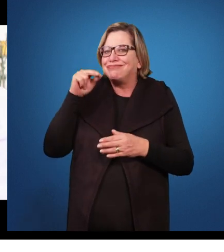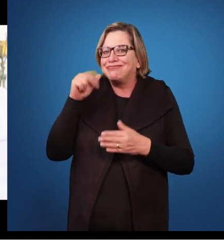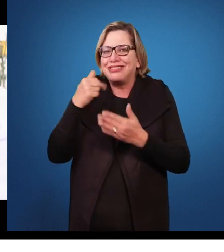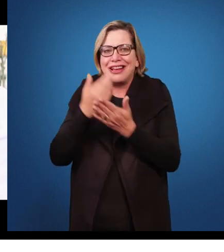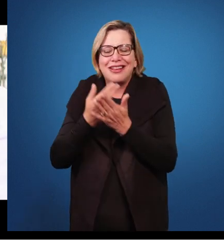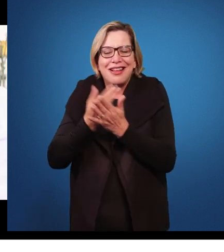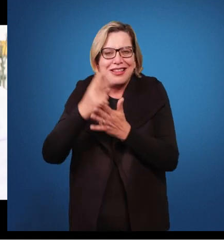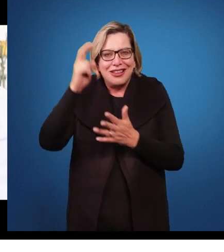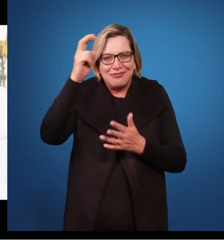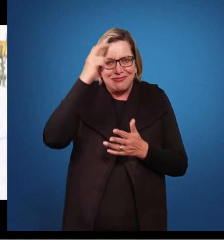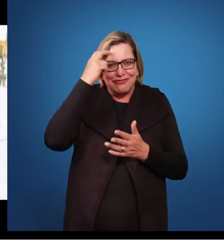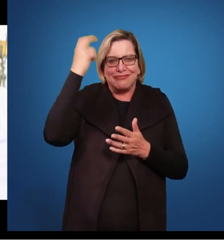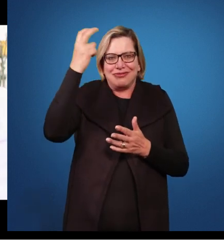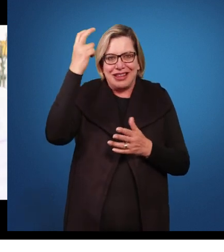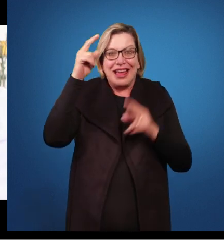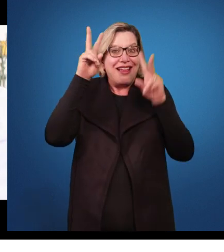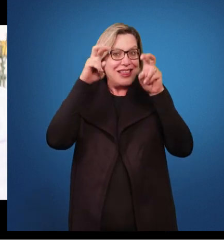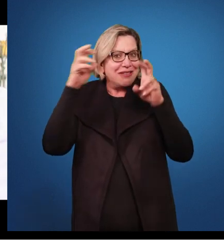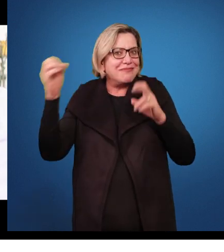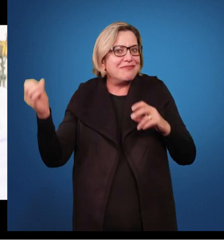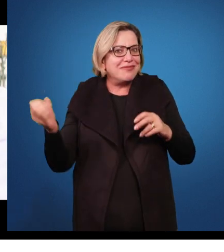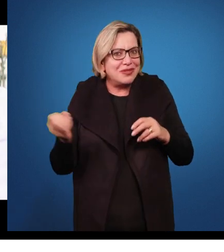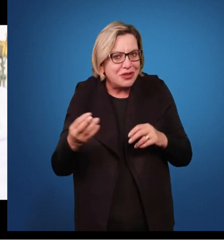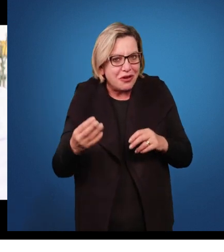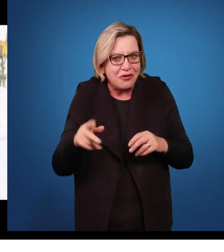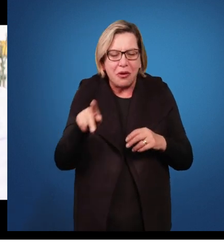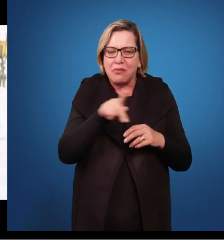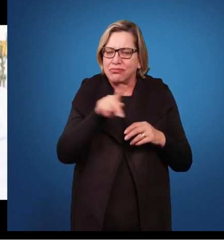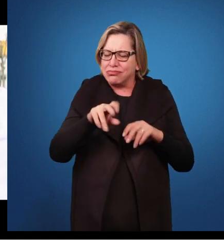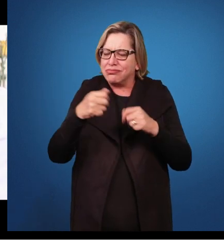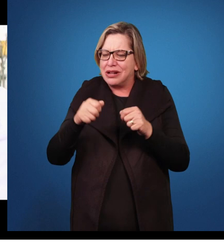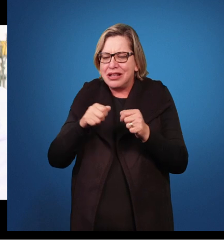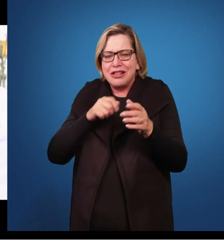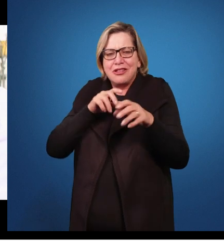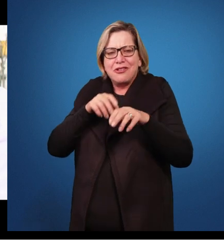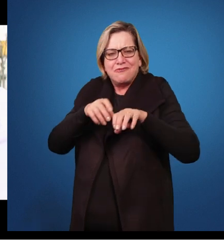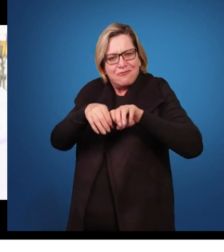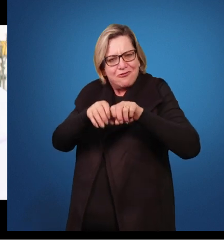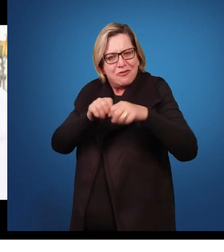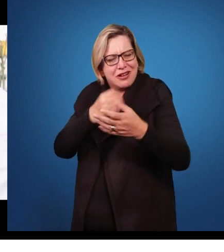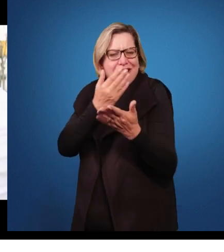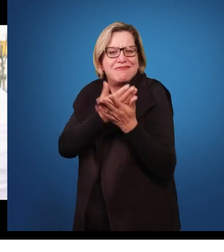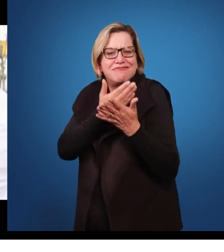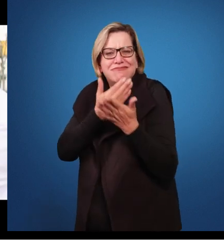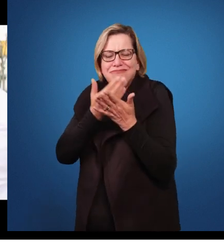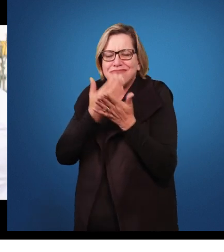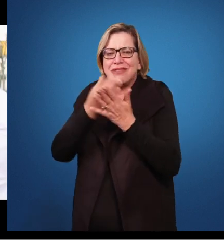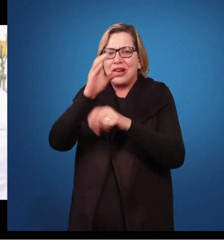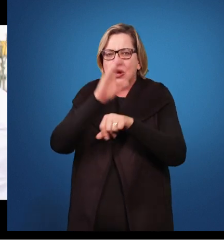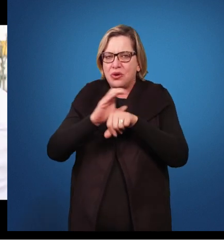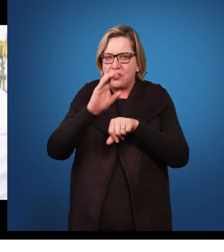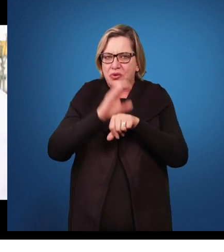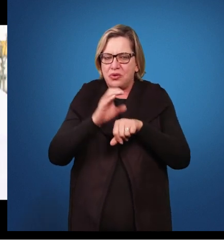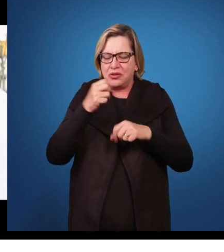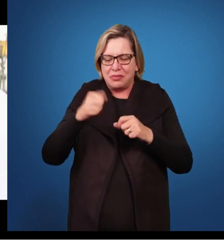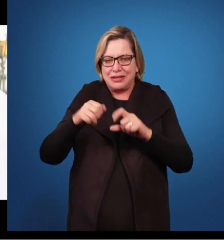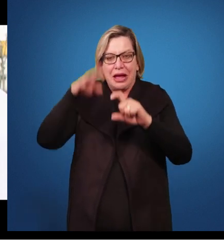recente, os professores têm que buscar uma formação continuada sobre o tema, têm que desfazer esses mitos, né?